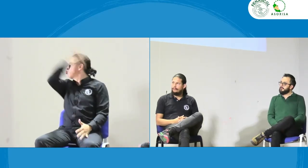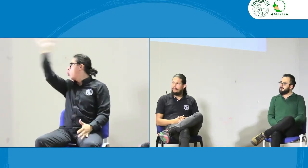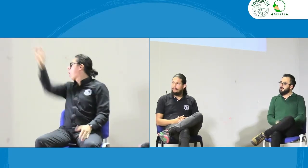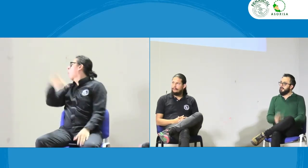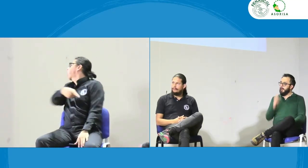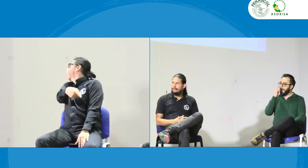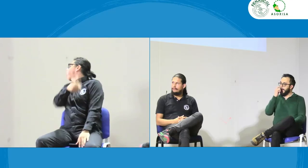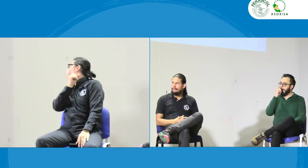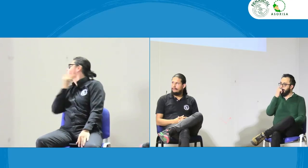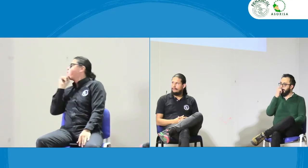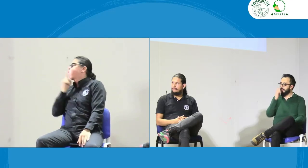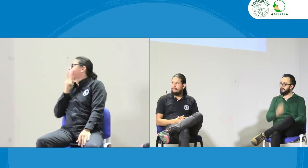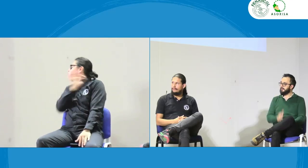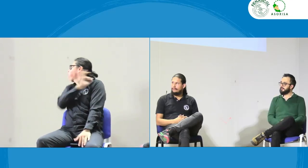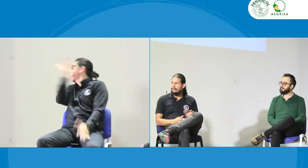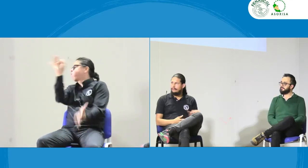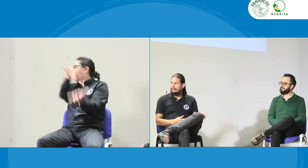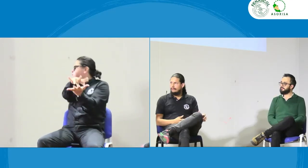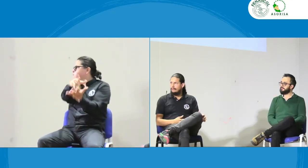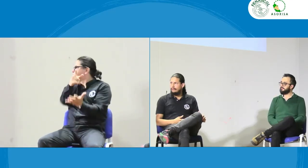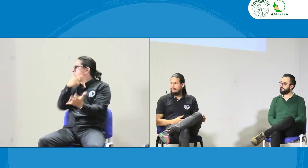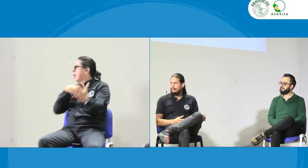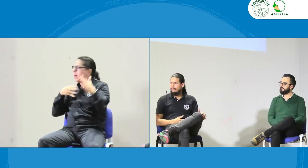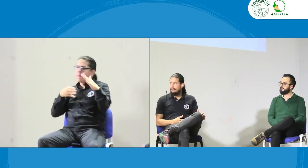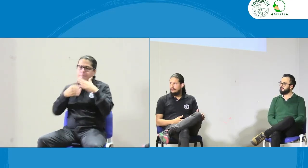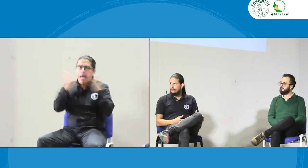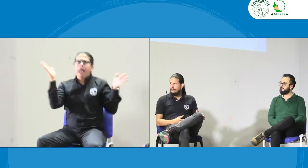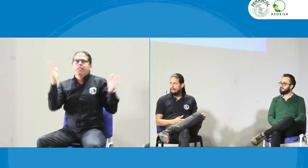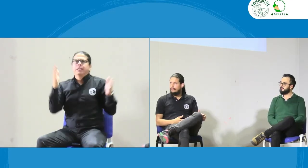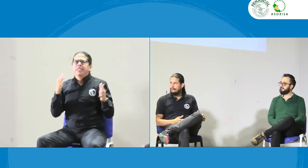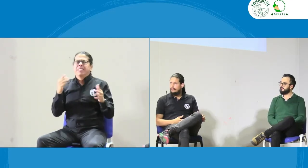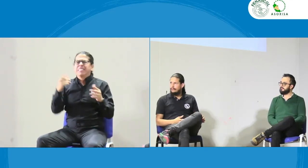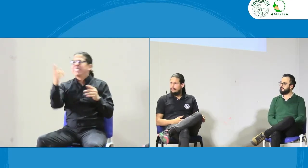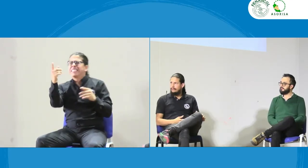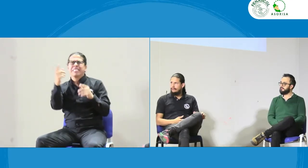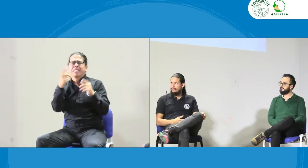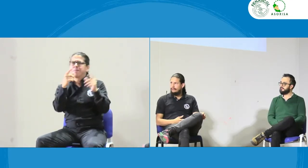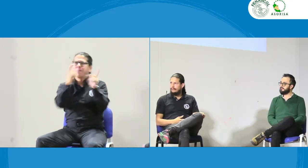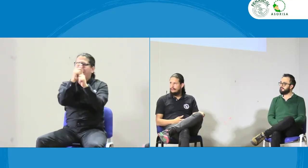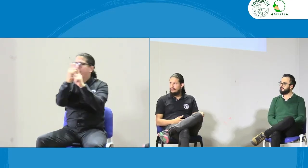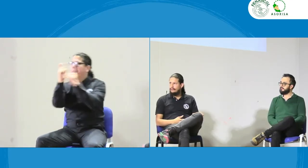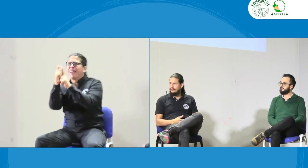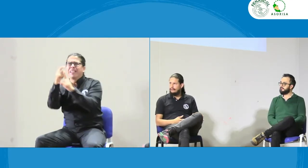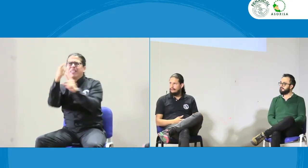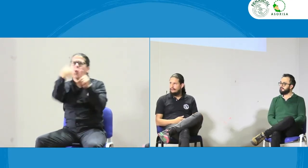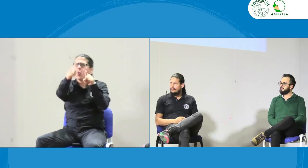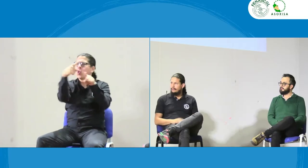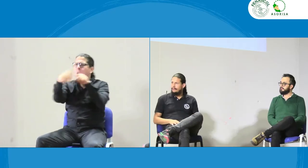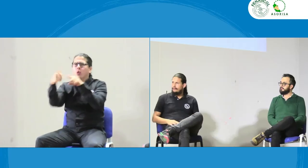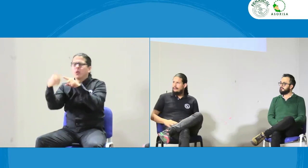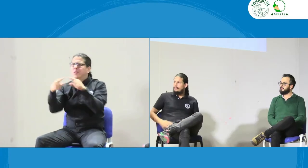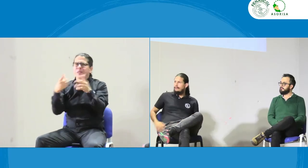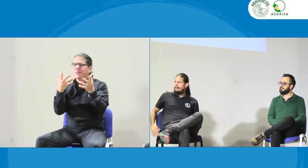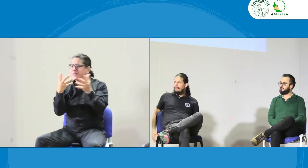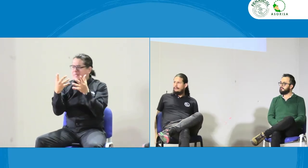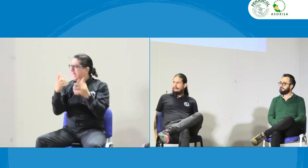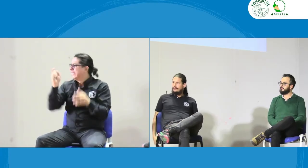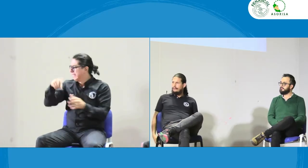estamos en un contexto nuevo en el que nunca ha habido una persona sorda y llega por primera vez y se accede a ese espacio vamos a